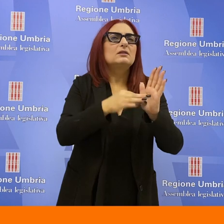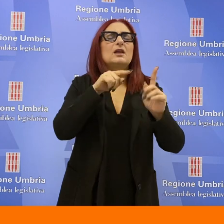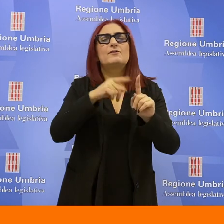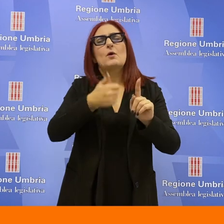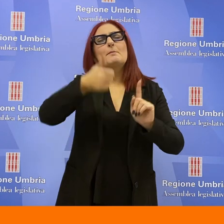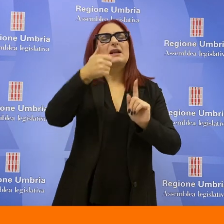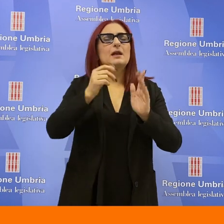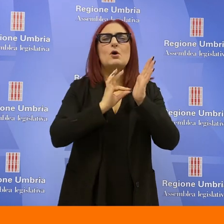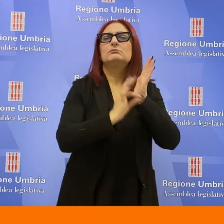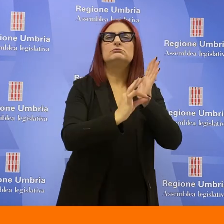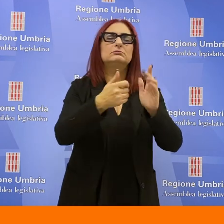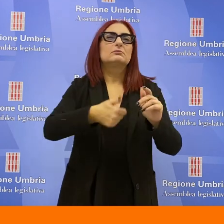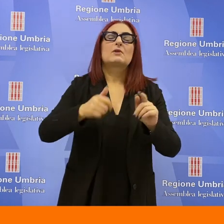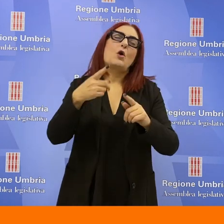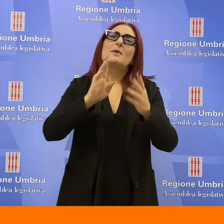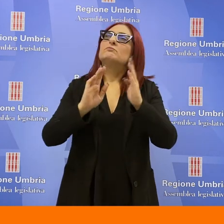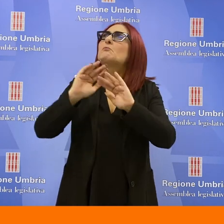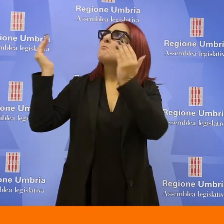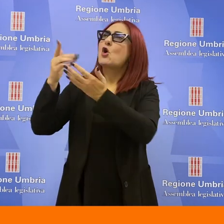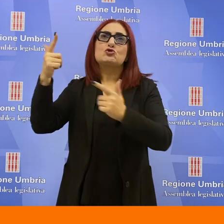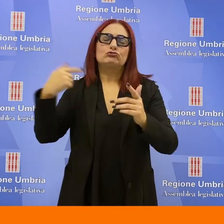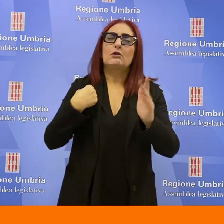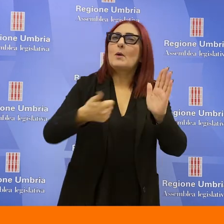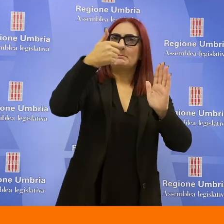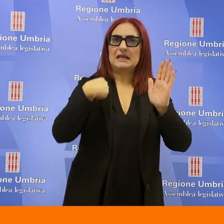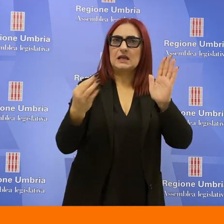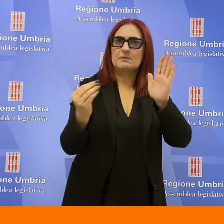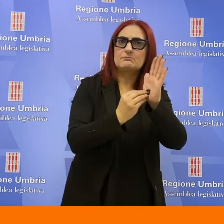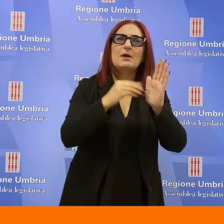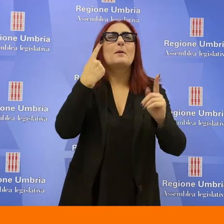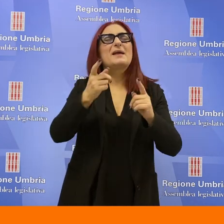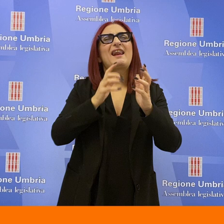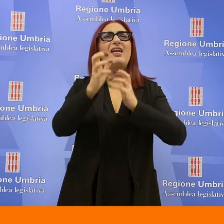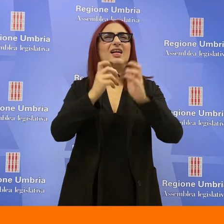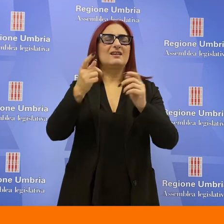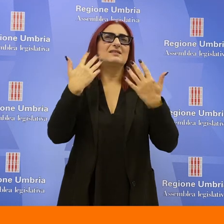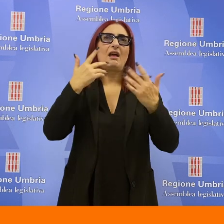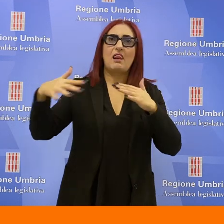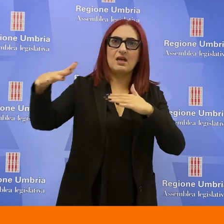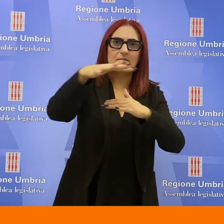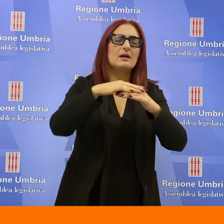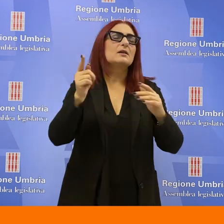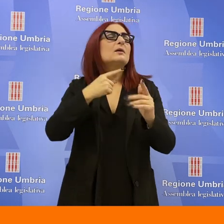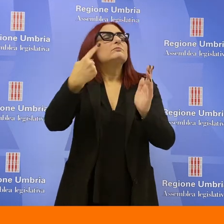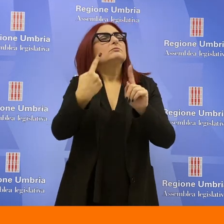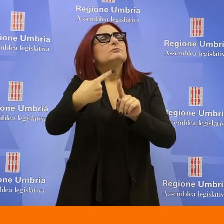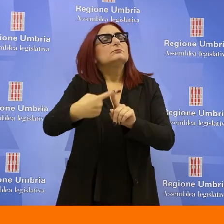codificazioni a livello mondiale sulla crisi climatica, abbiamo riservato grande spazio e grande